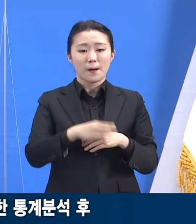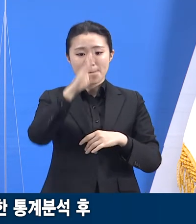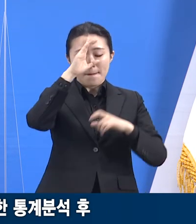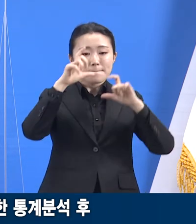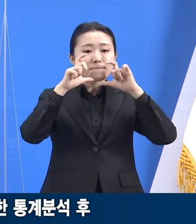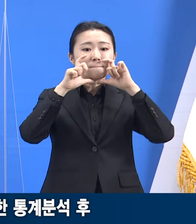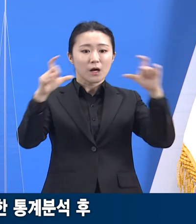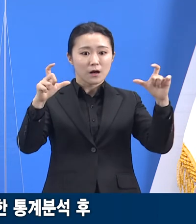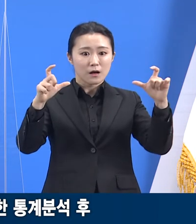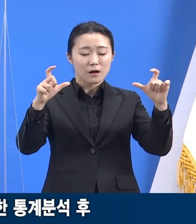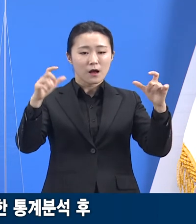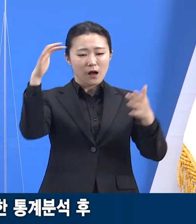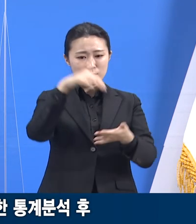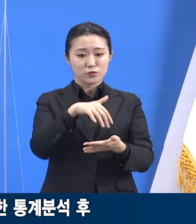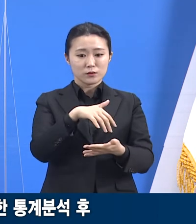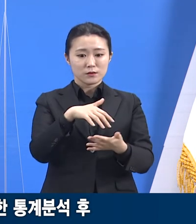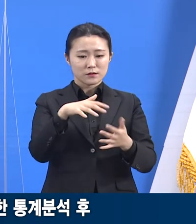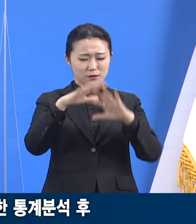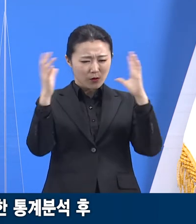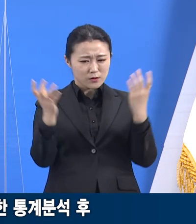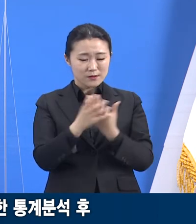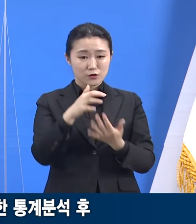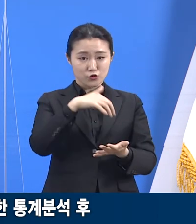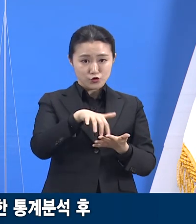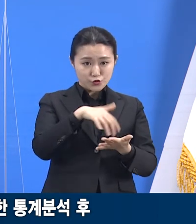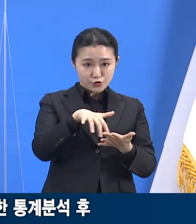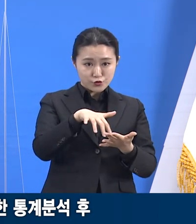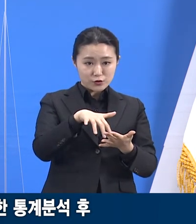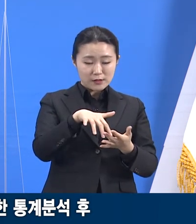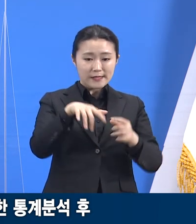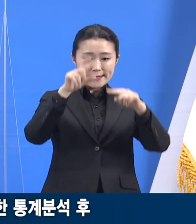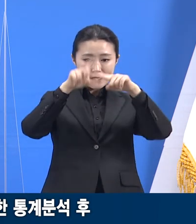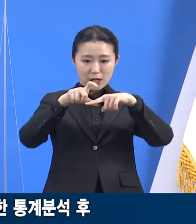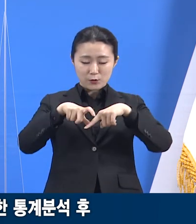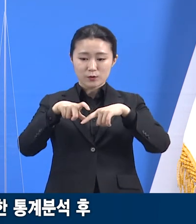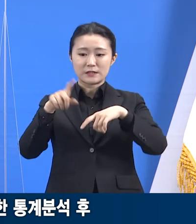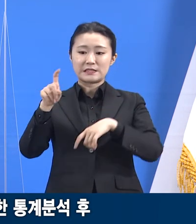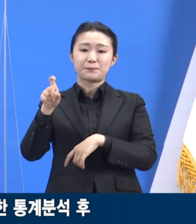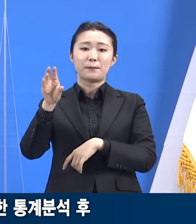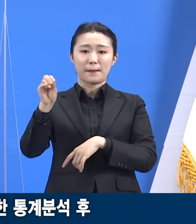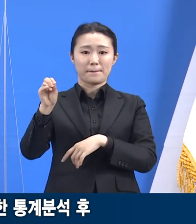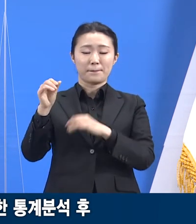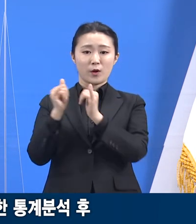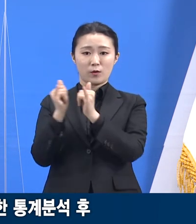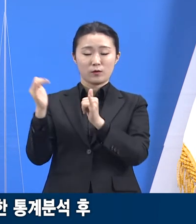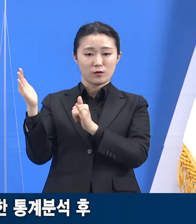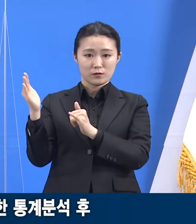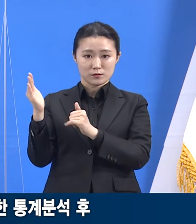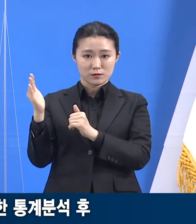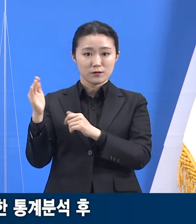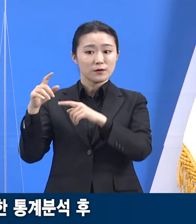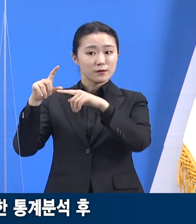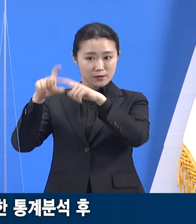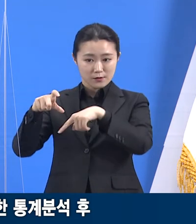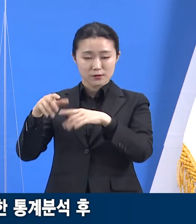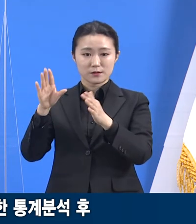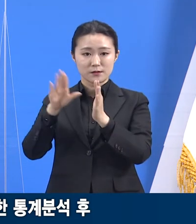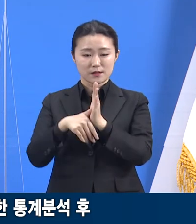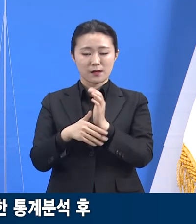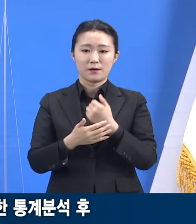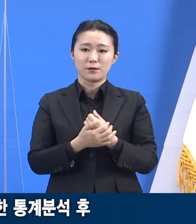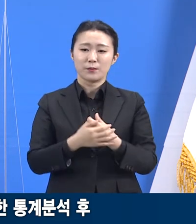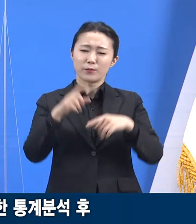계산했을 때 5월 9일에서 5월 15일 사이 도평균값은 인구 10만 명당 8.9명입니다.